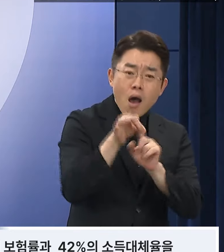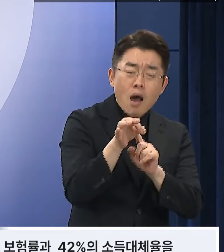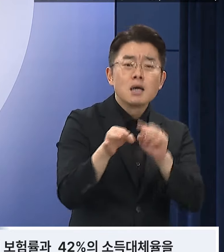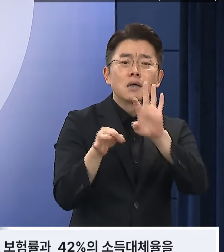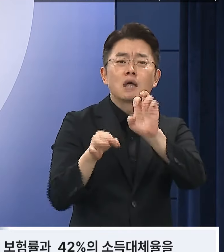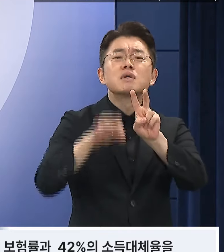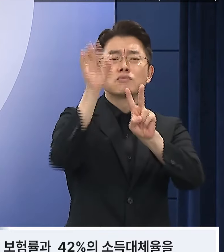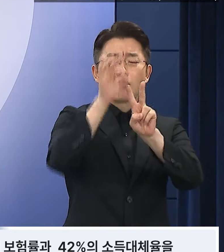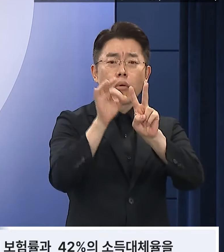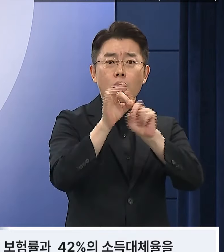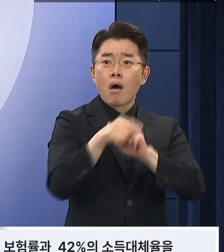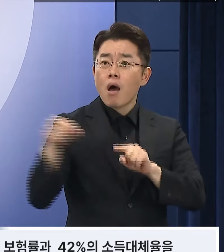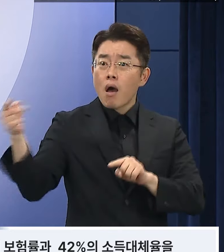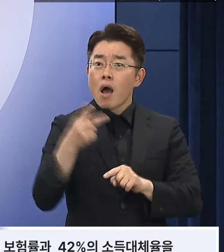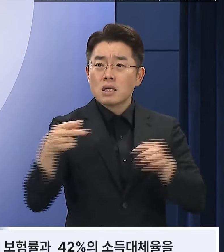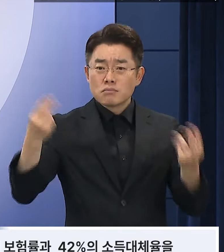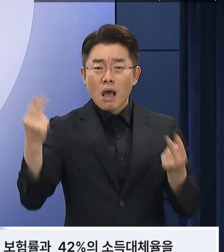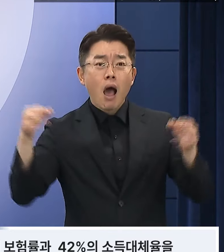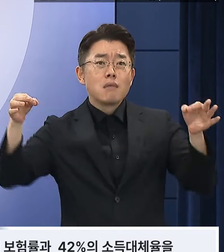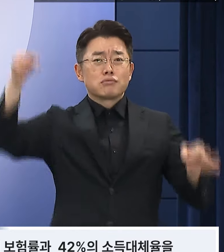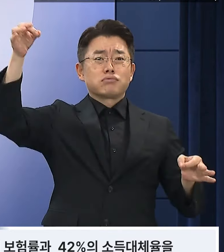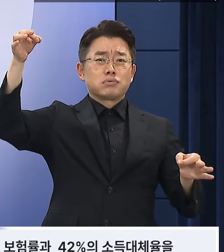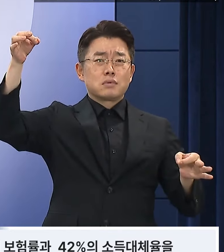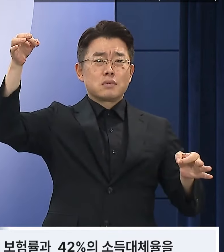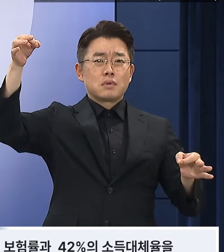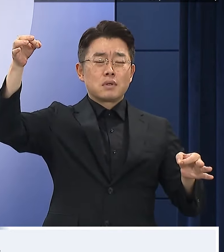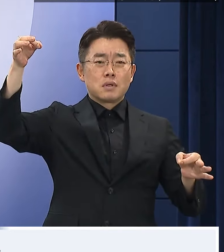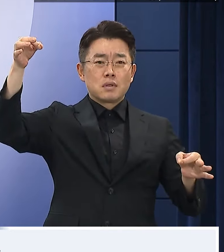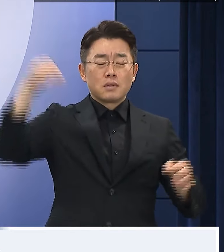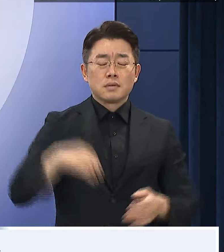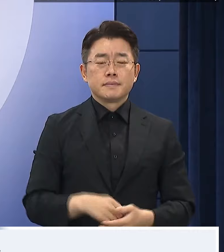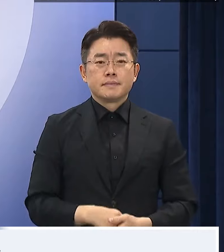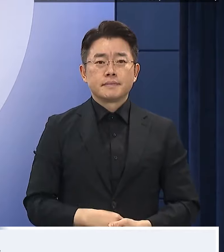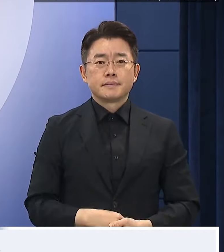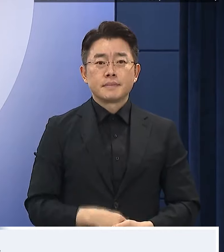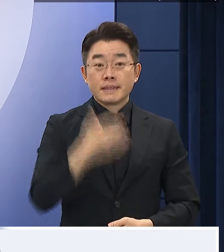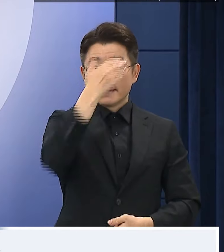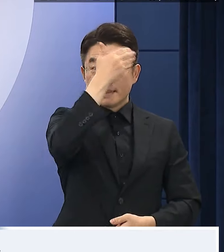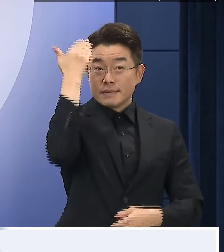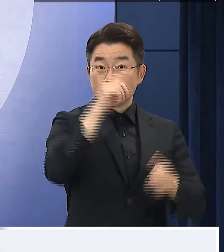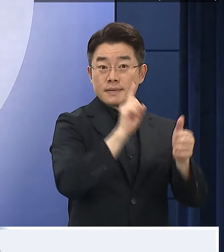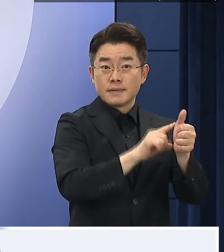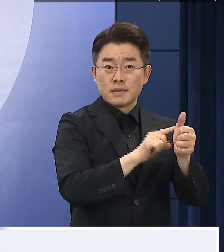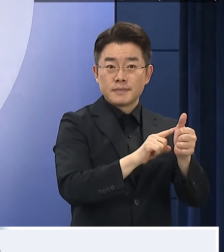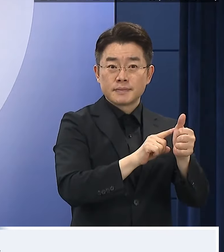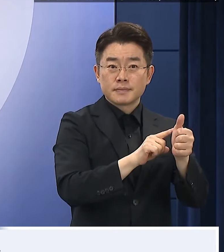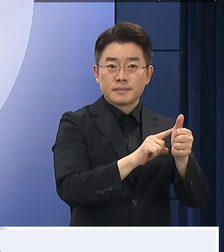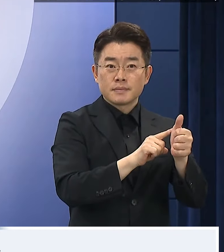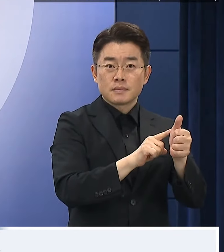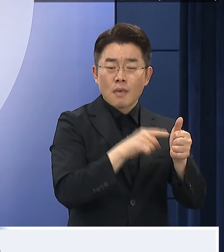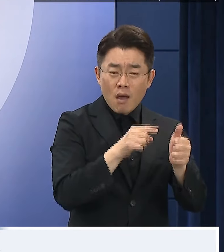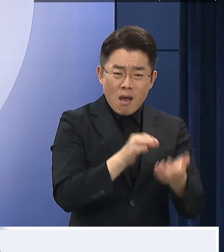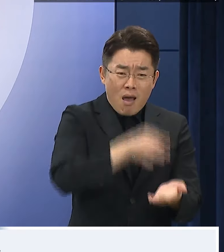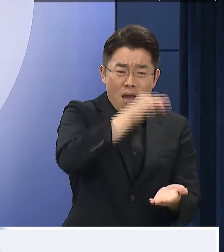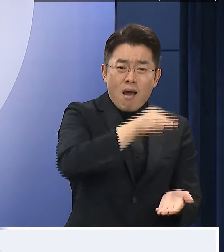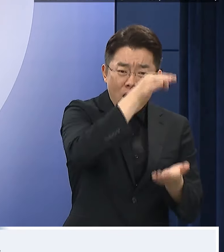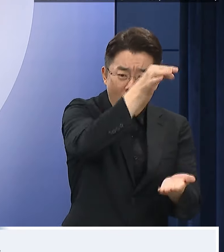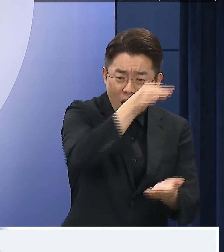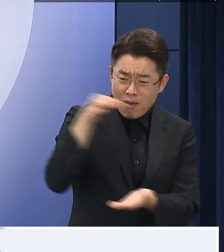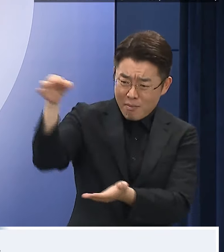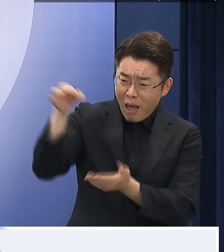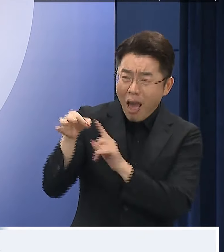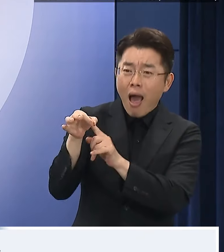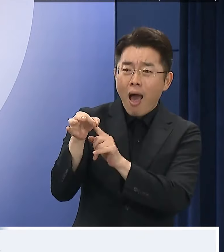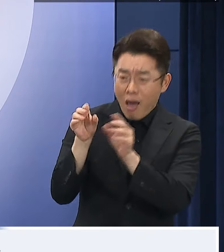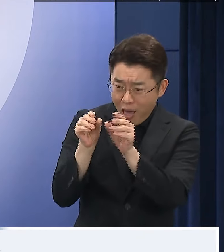%의 소득대체율을 적용받게 됩니다. 따라서 청년세대는 명백히 더 내고 덜